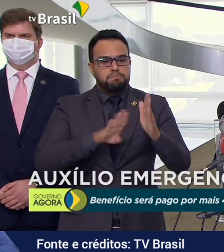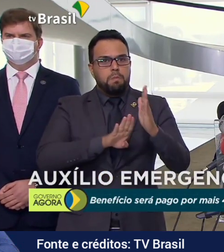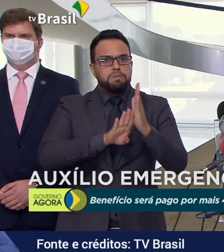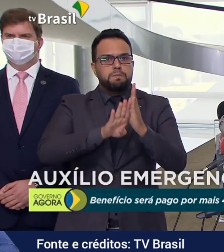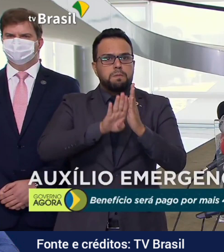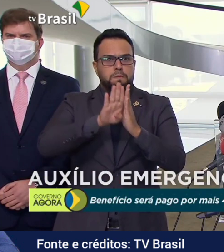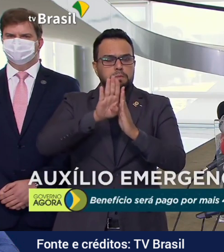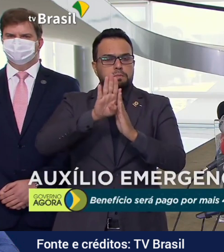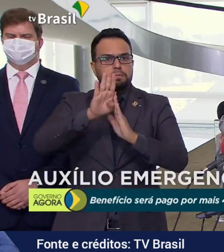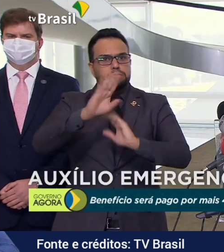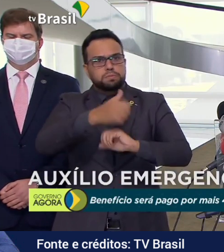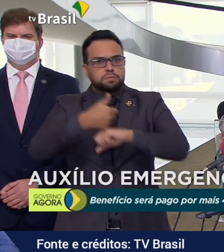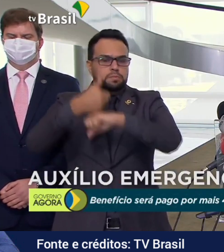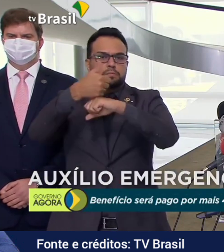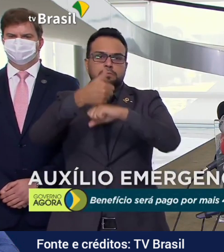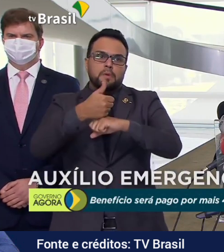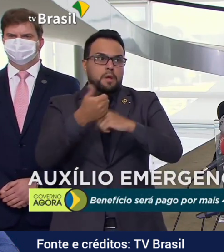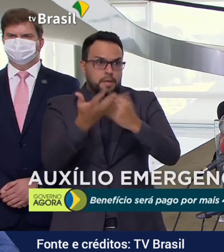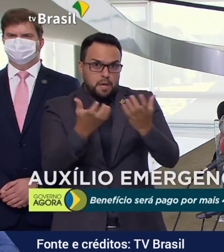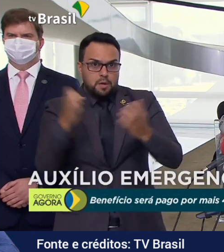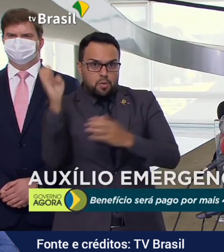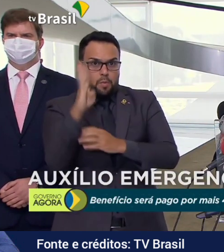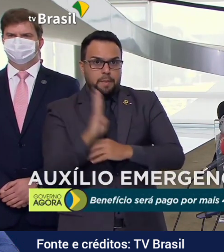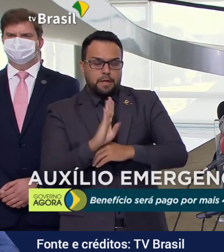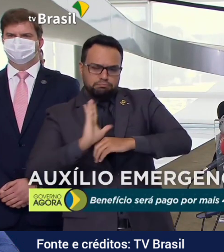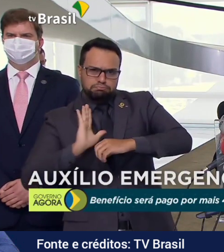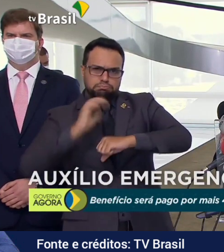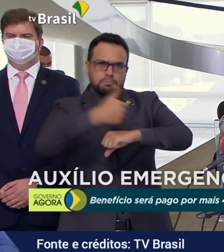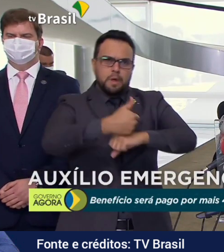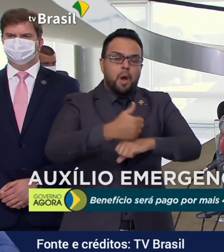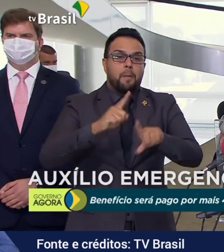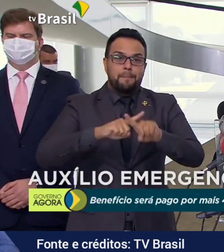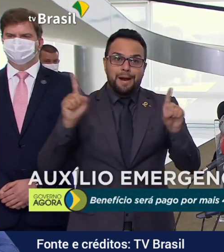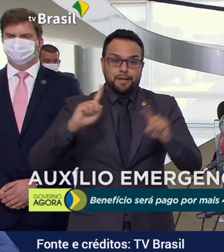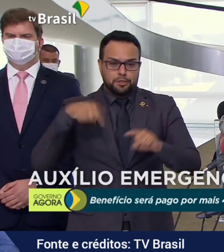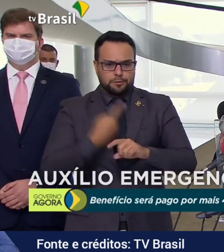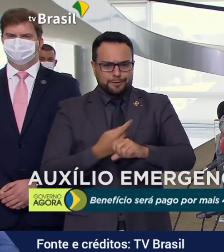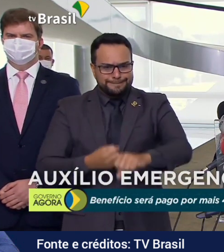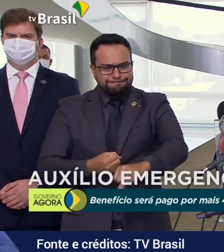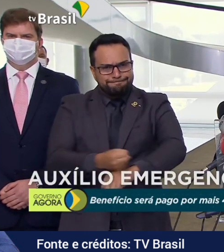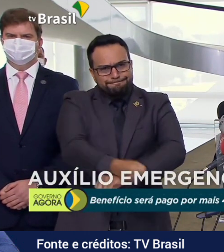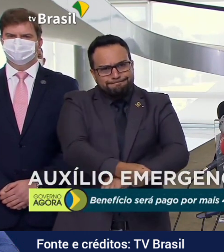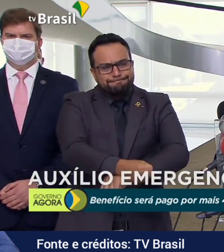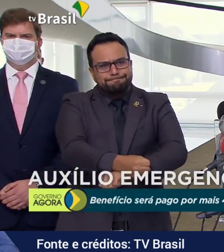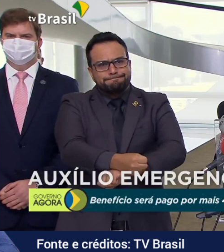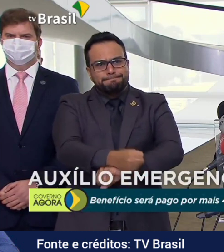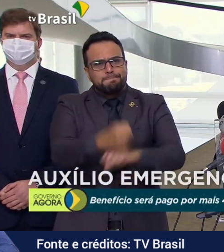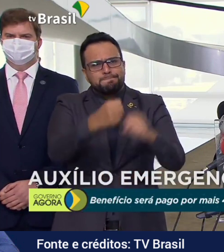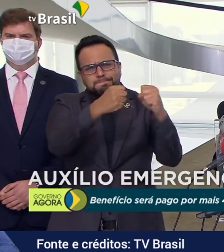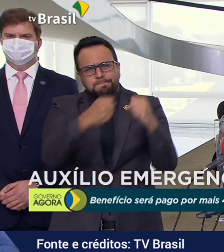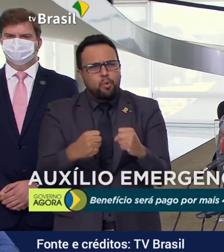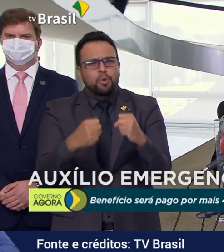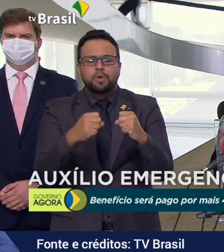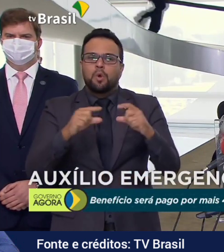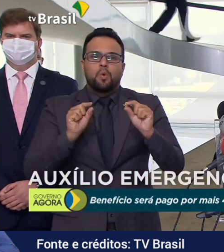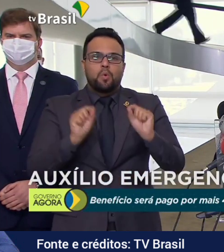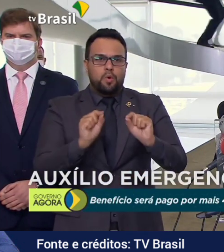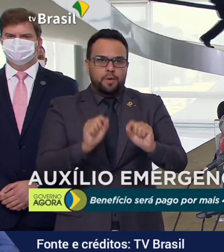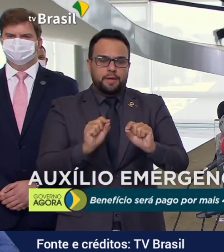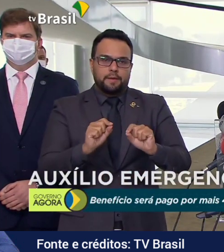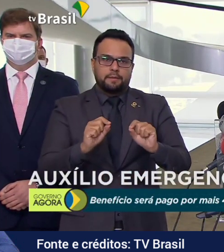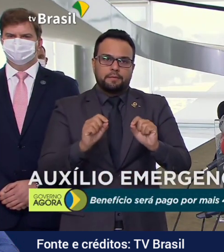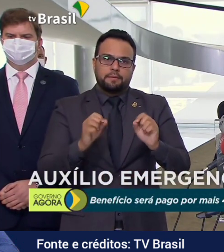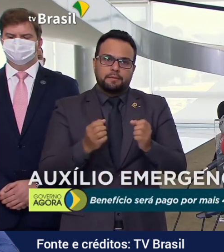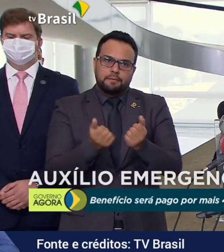Gostaríamos de sermos os primeiros, mas fazemos o possível para atender a população com vacinas.